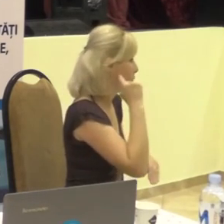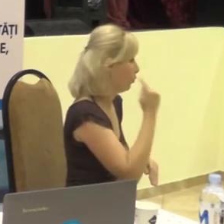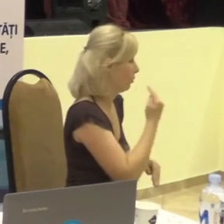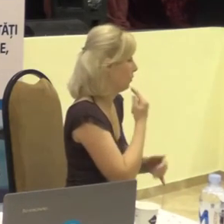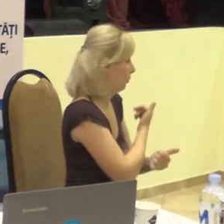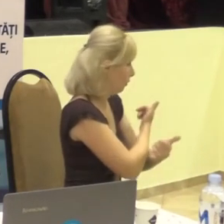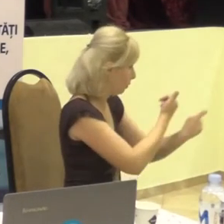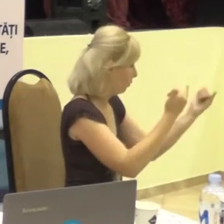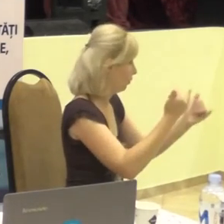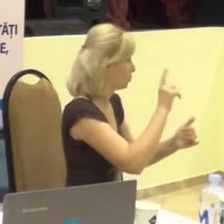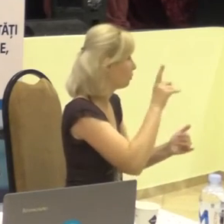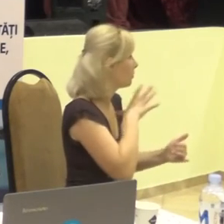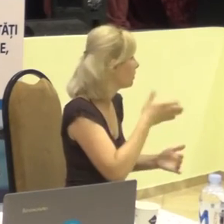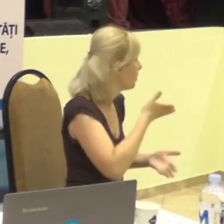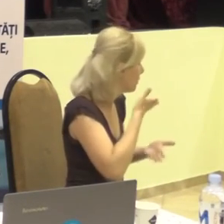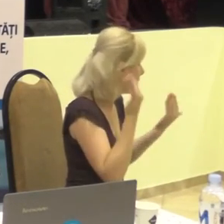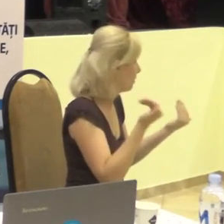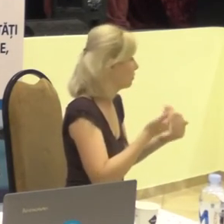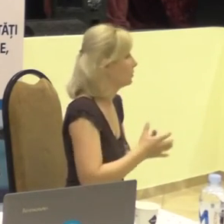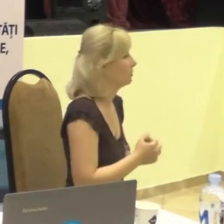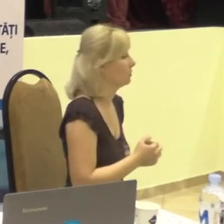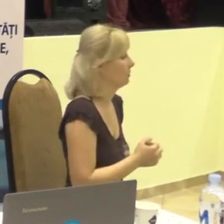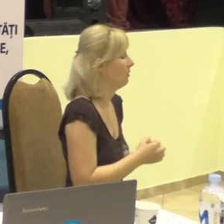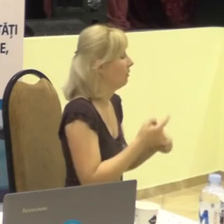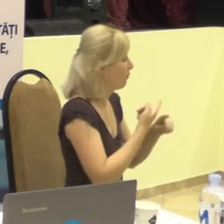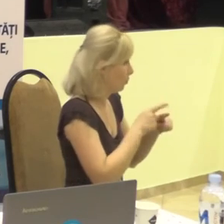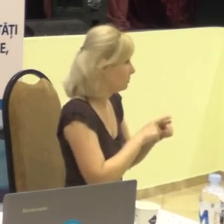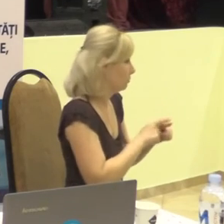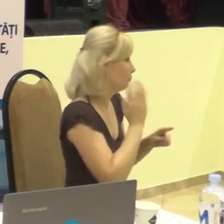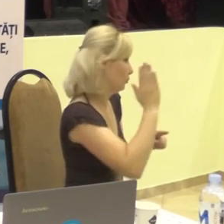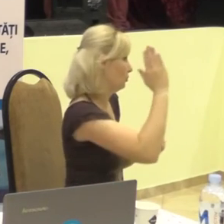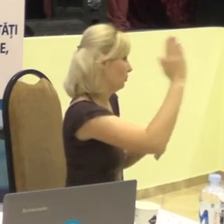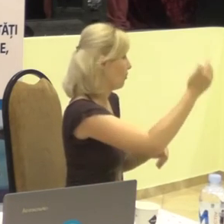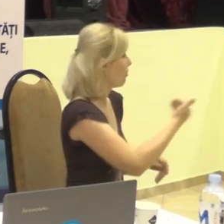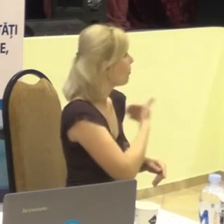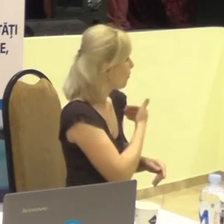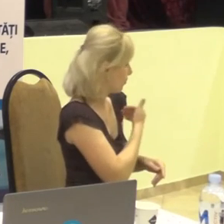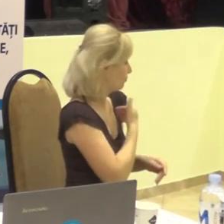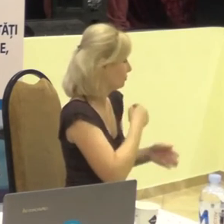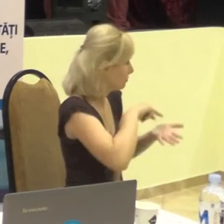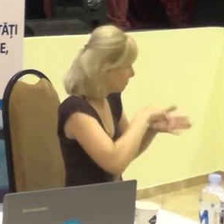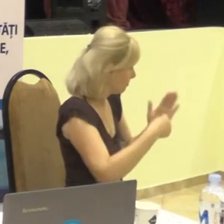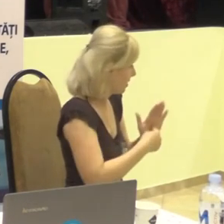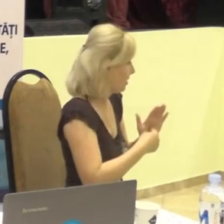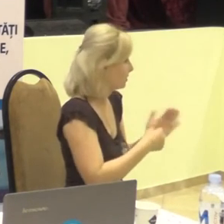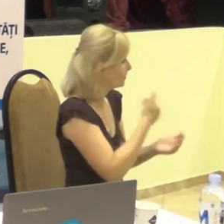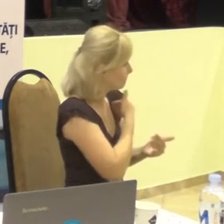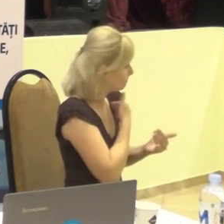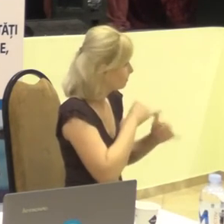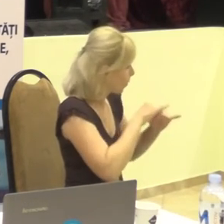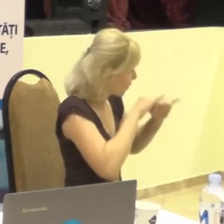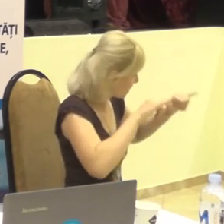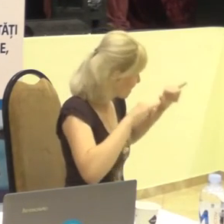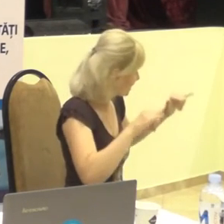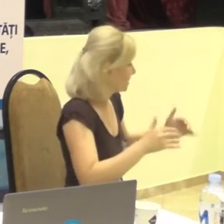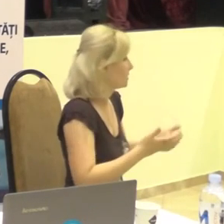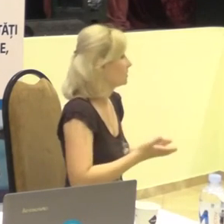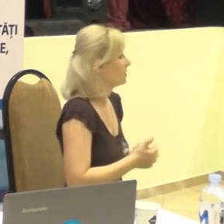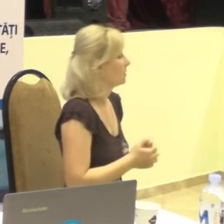creată. Deci este o perspectivă pe care încercăm și vom încerca să o dezvoltăm în